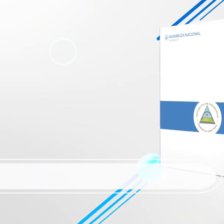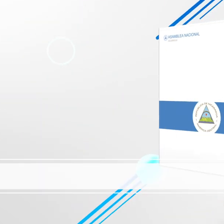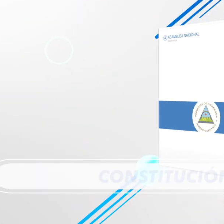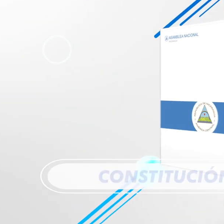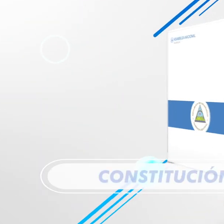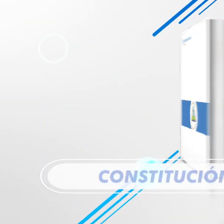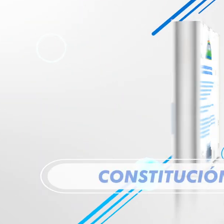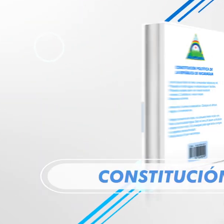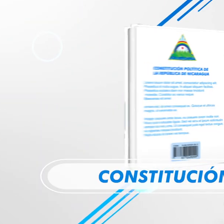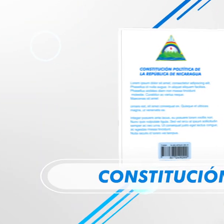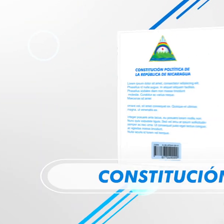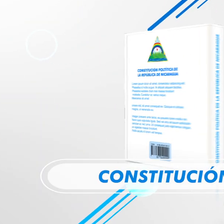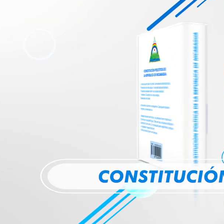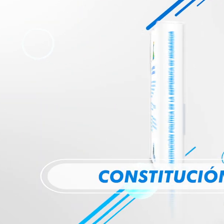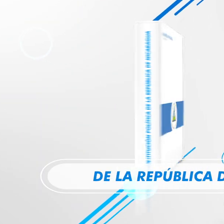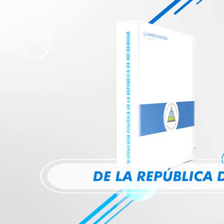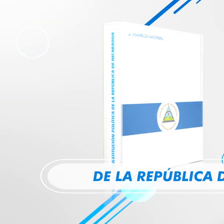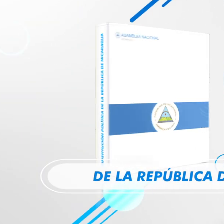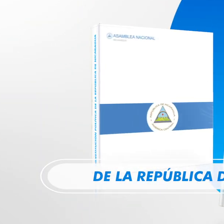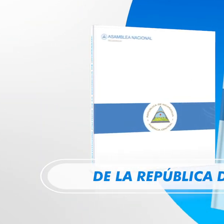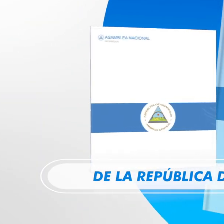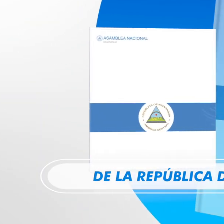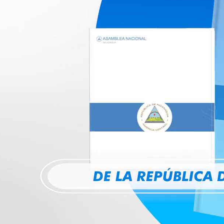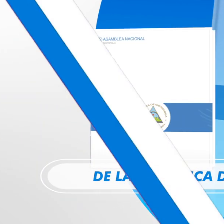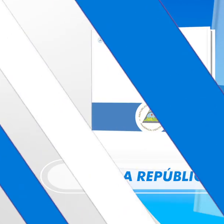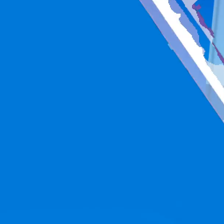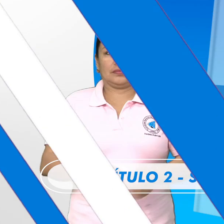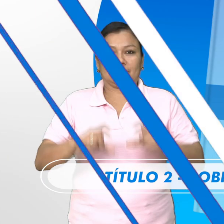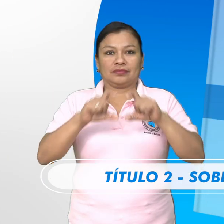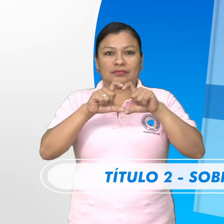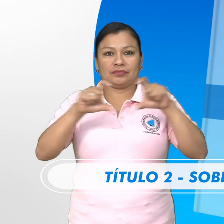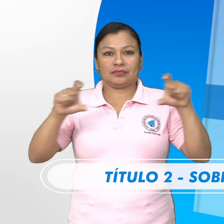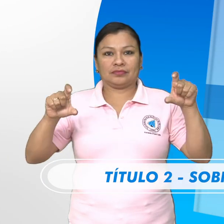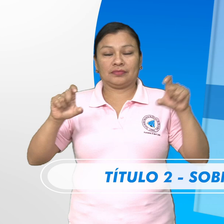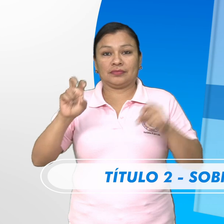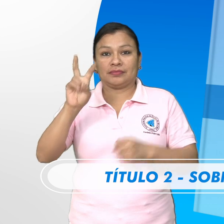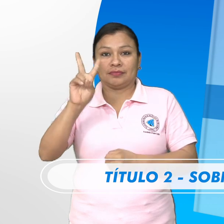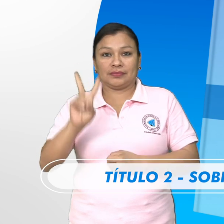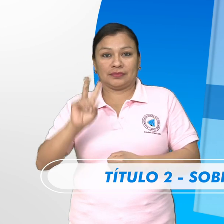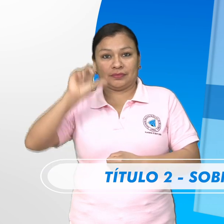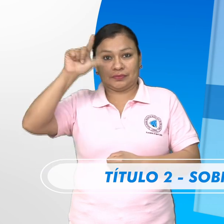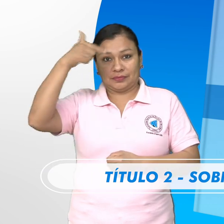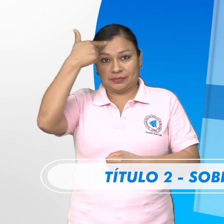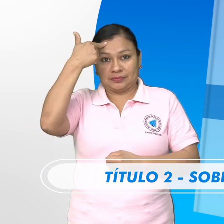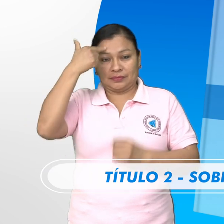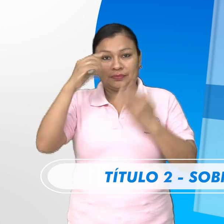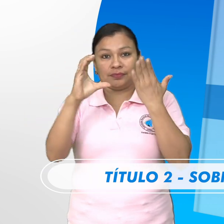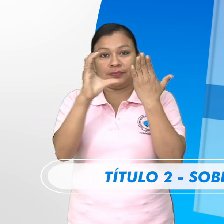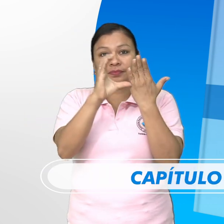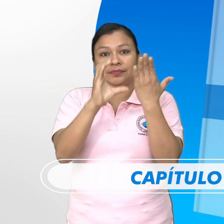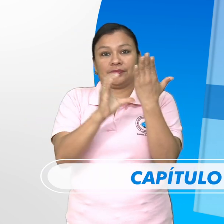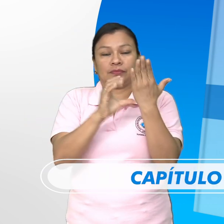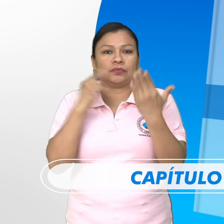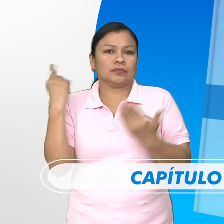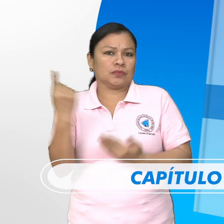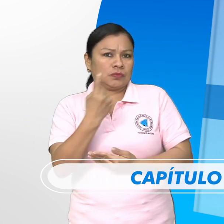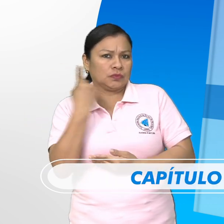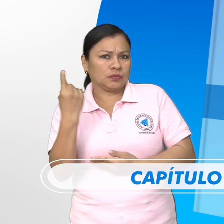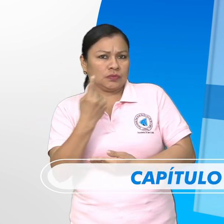Constitución Política de la República de Nicaragua Título 2 Sobre el Estado Capítulo Único